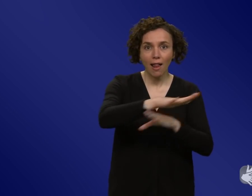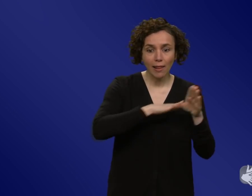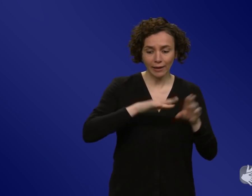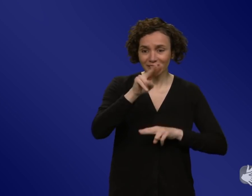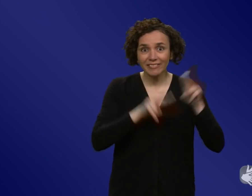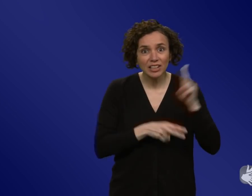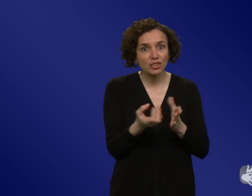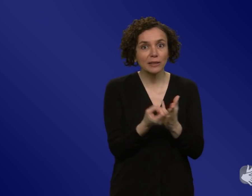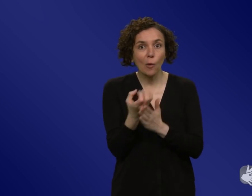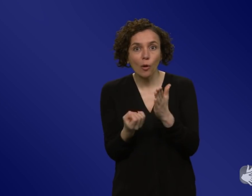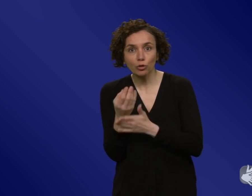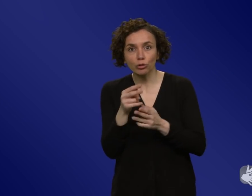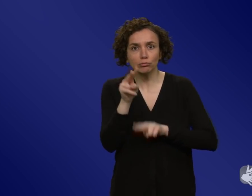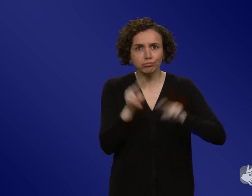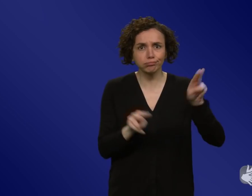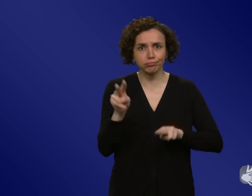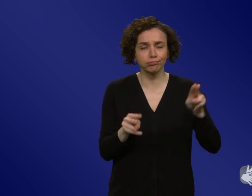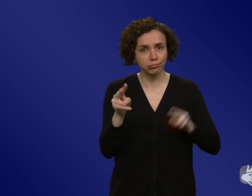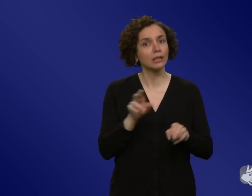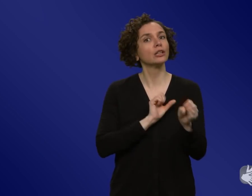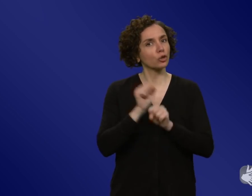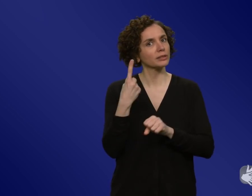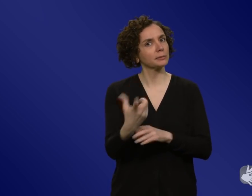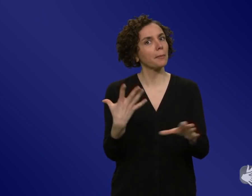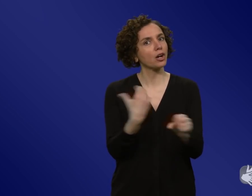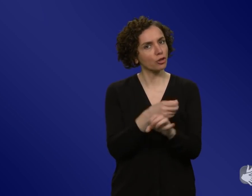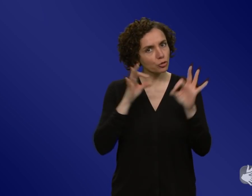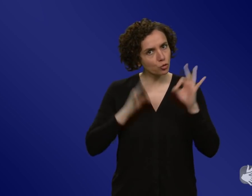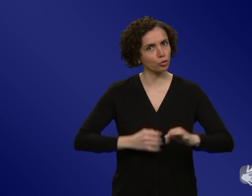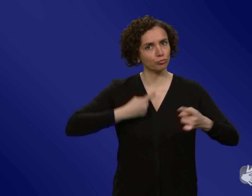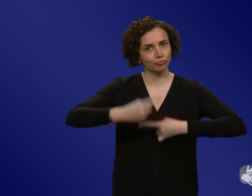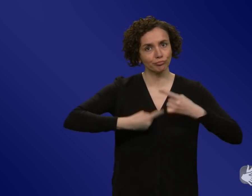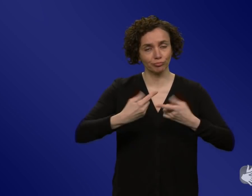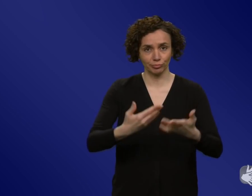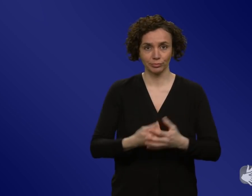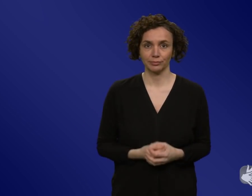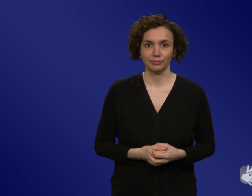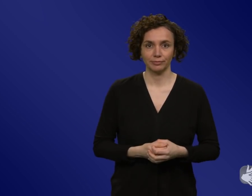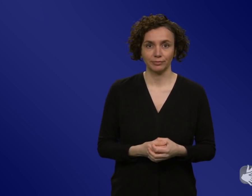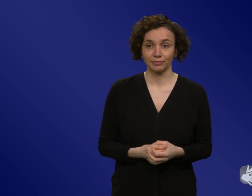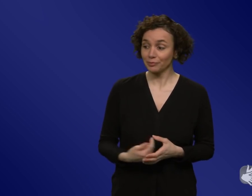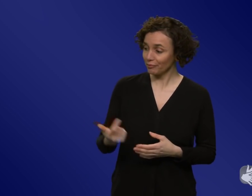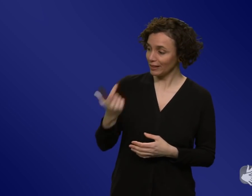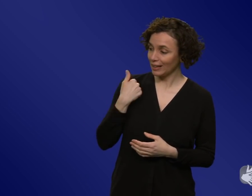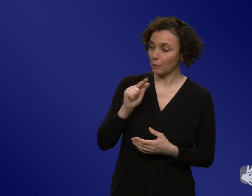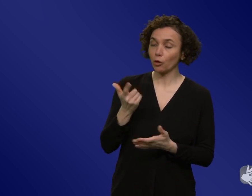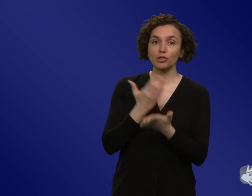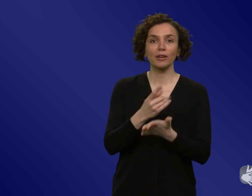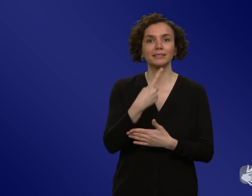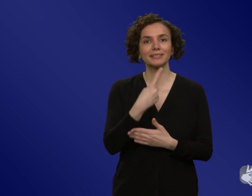unterschiedlich gut durch so eine Krise zu bringen. Sie haben ja eben auch schon angesprochen, man muss eigentlich wissen, wo es hingeht, also auch aus